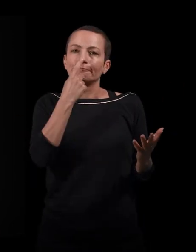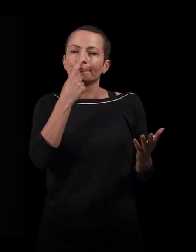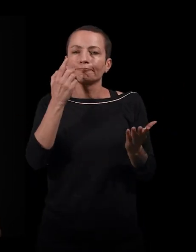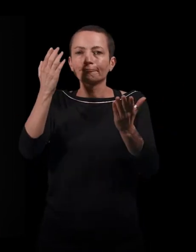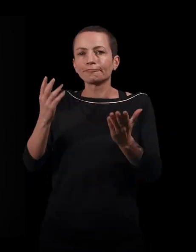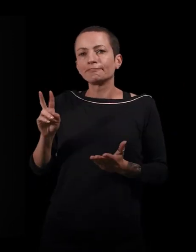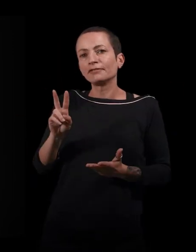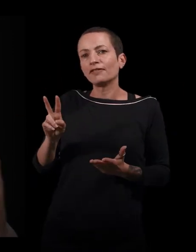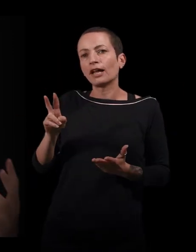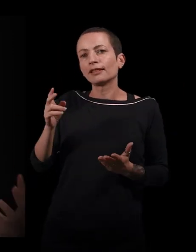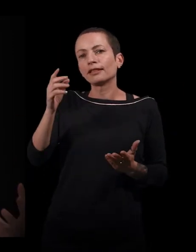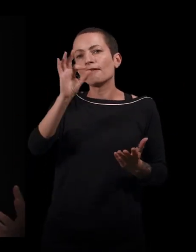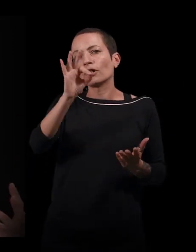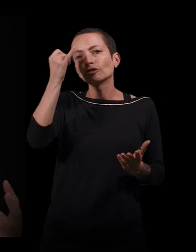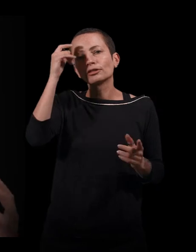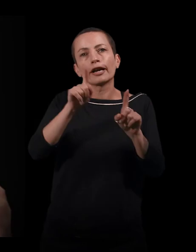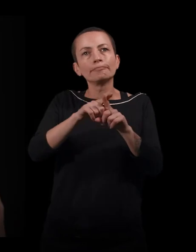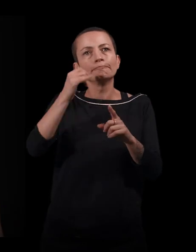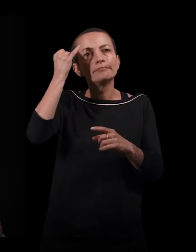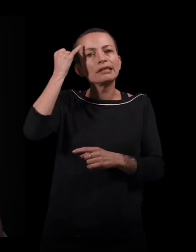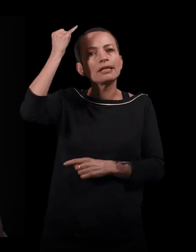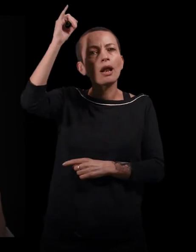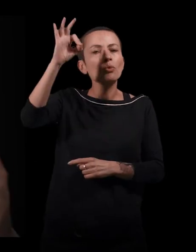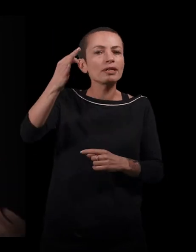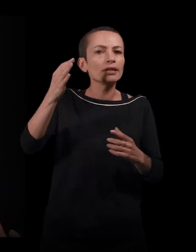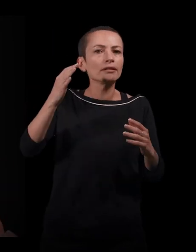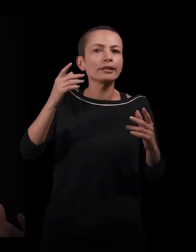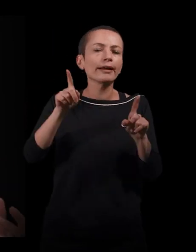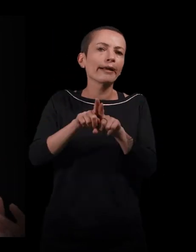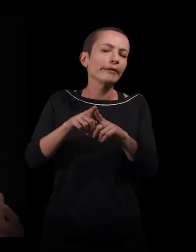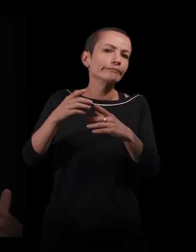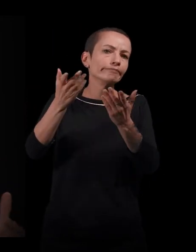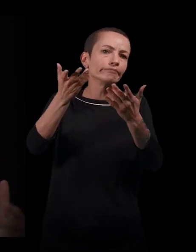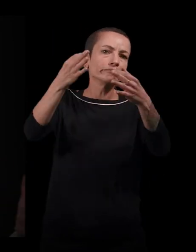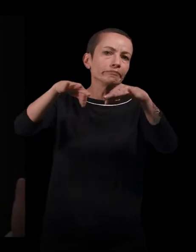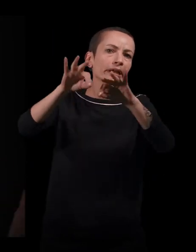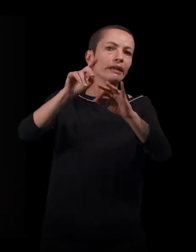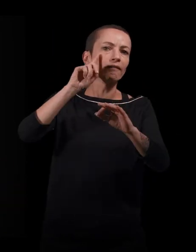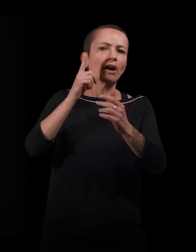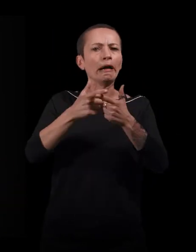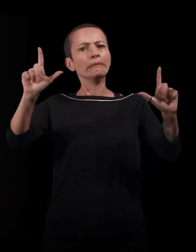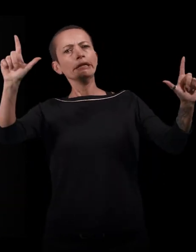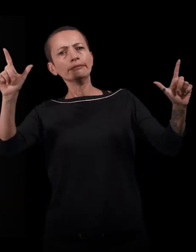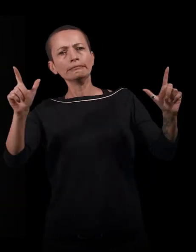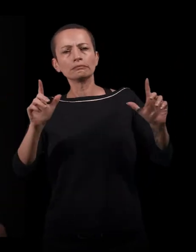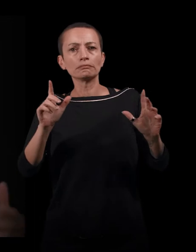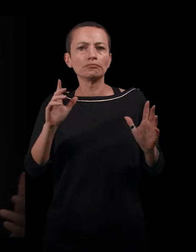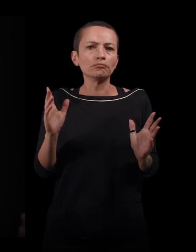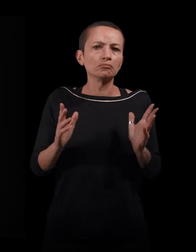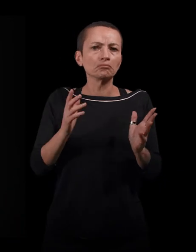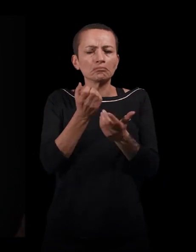'elle a l'idéal de la France, non pas tant comme un pays où les femmes seraient libres, où les femmes pourraient s'émancer.